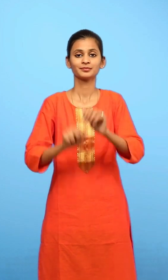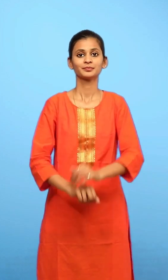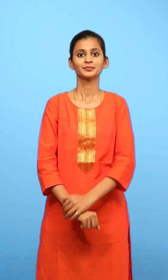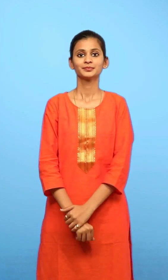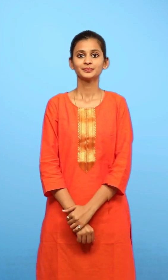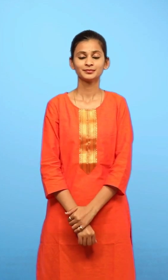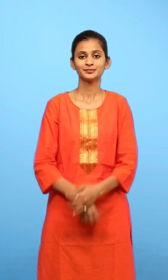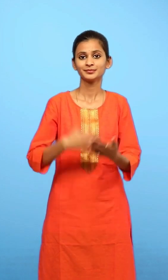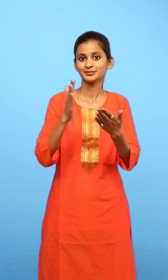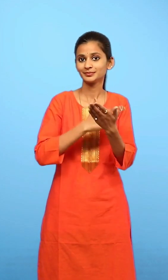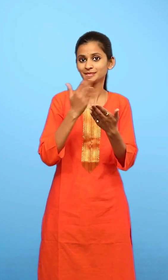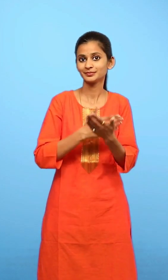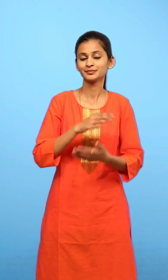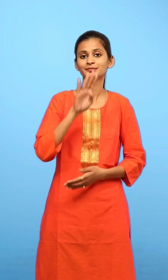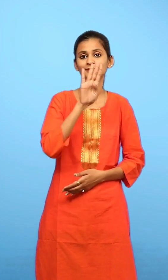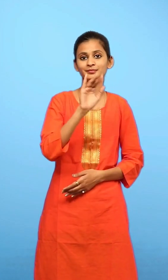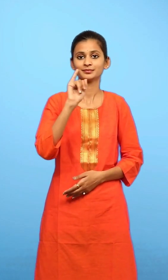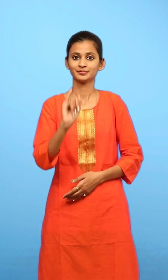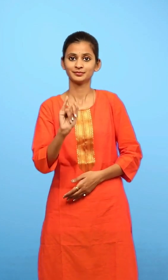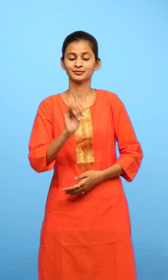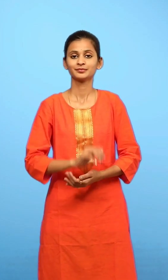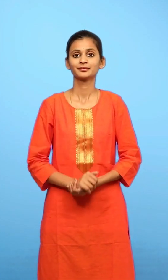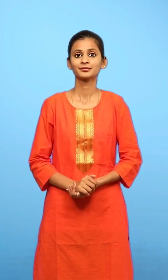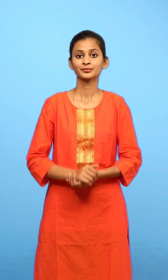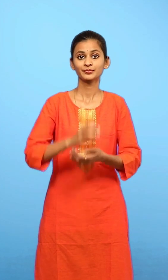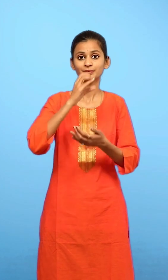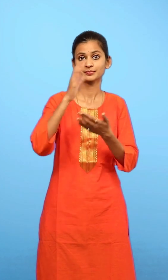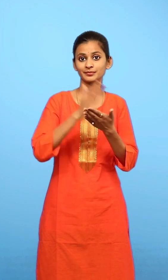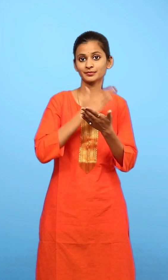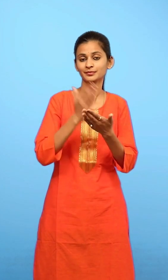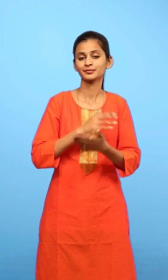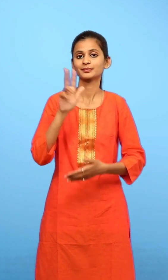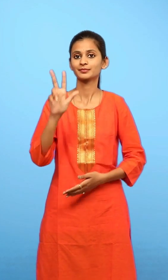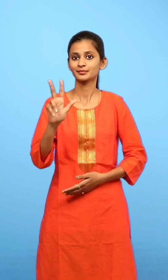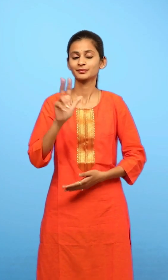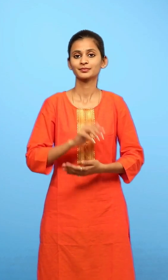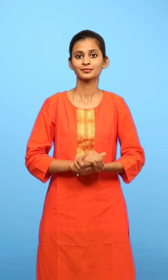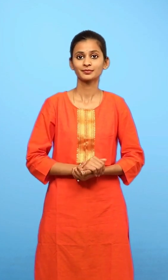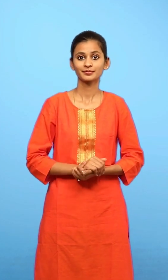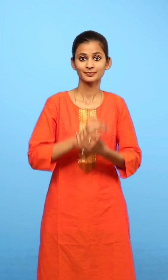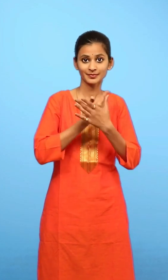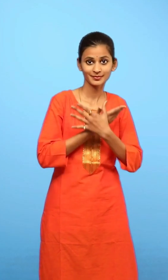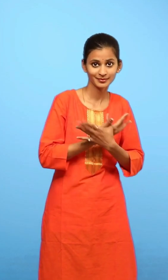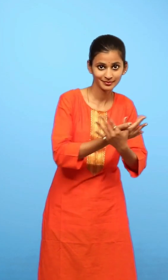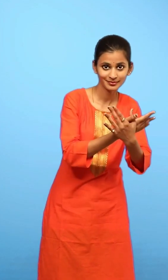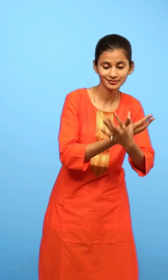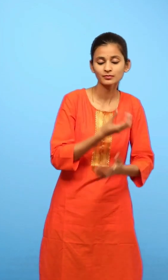प्रिष्ट 46 पाठ आठ तितली और